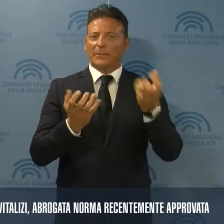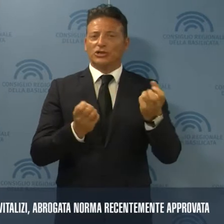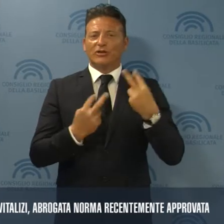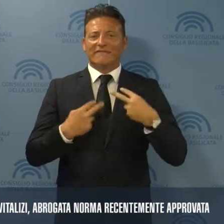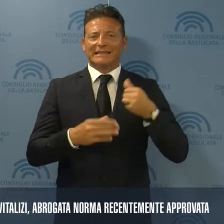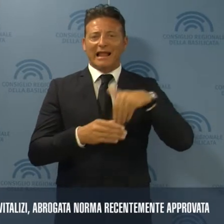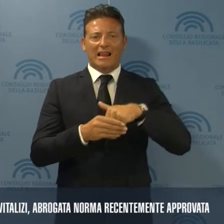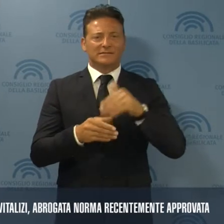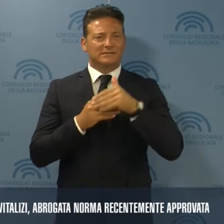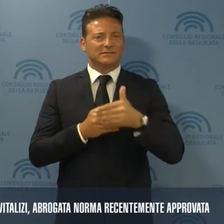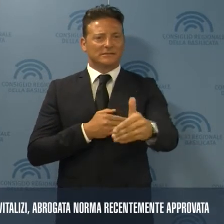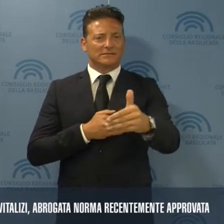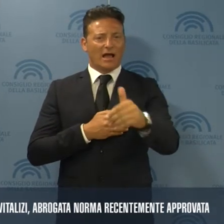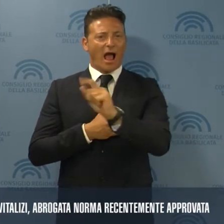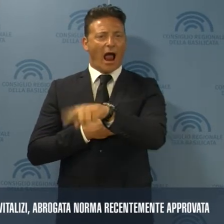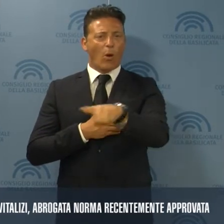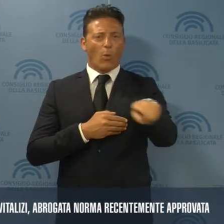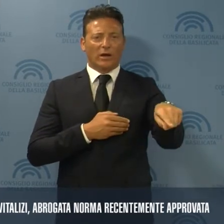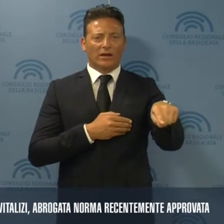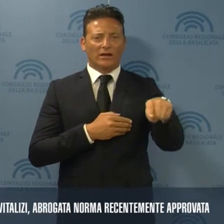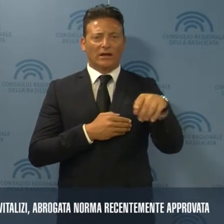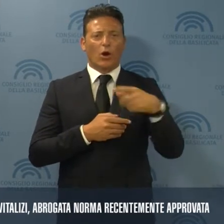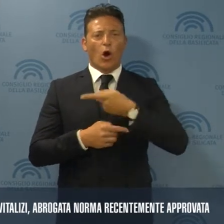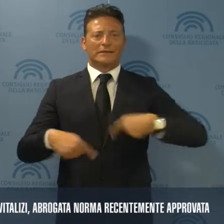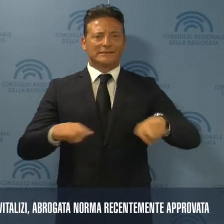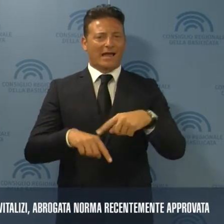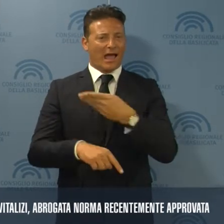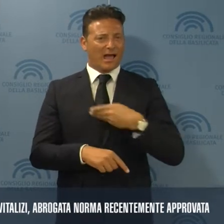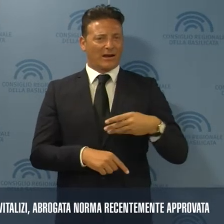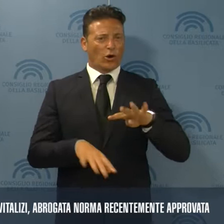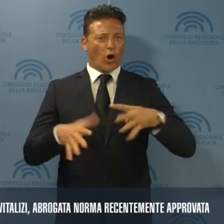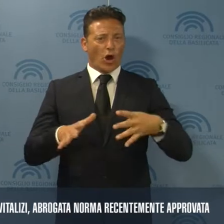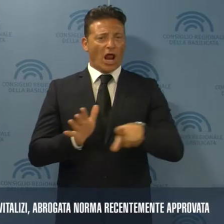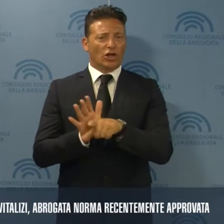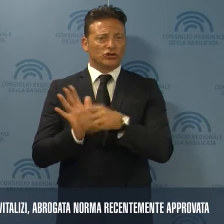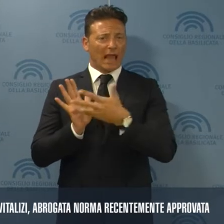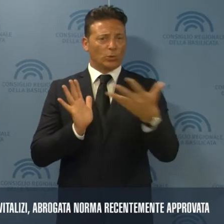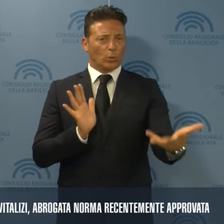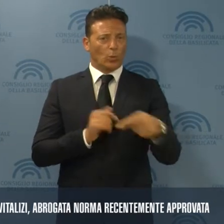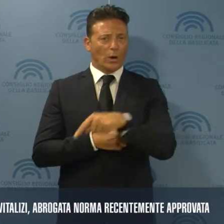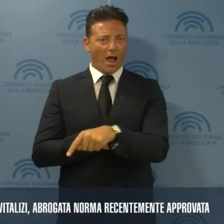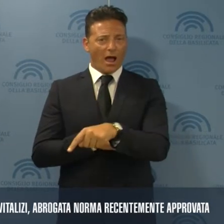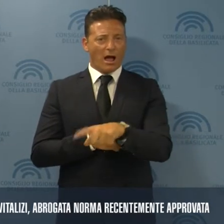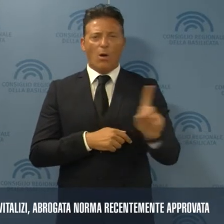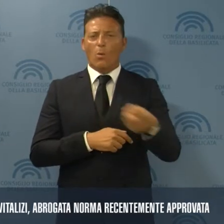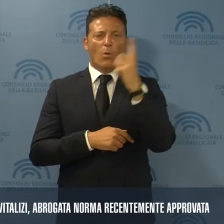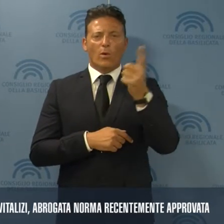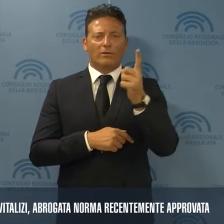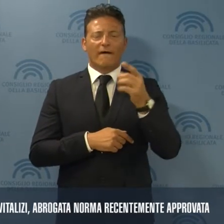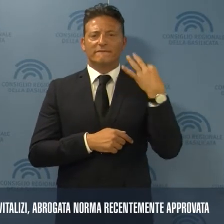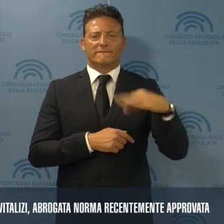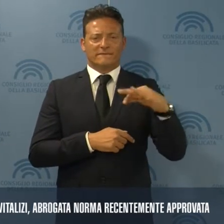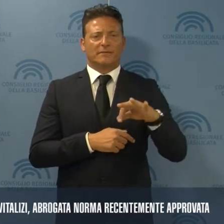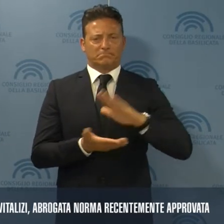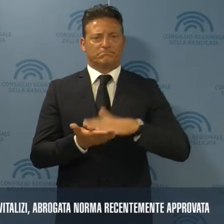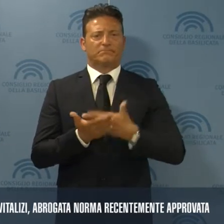vitalizi per alcuni consiglieri della nona legislatura è una delle rare azioni